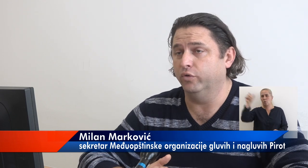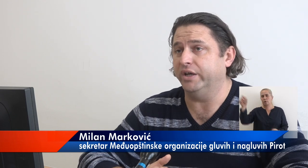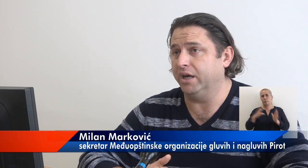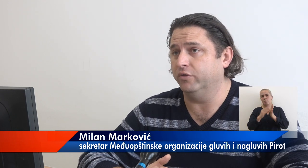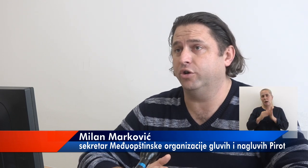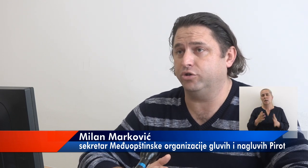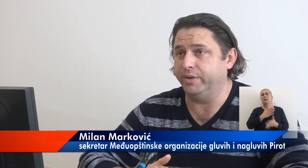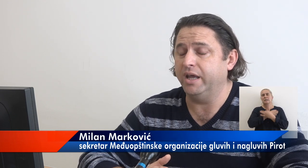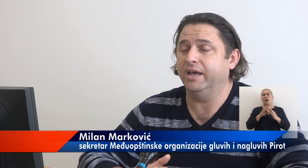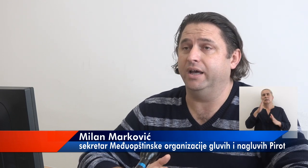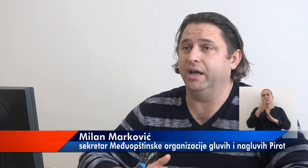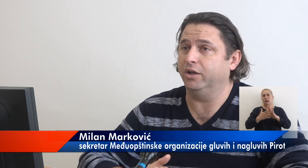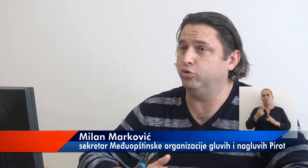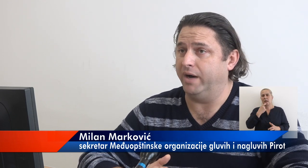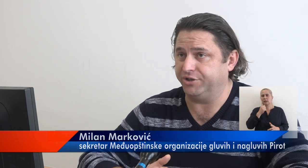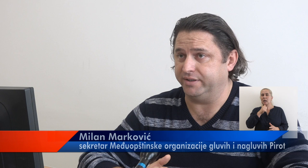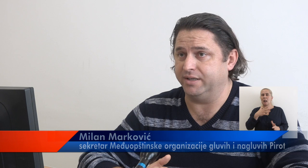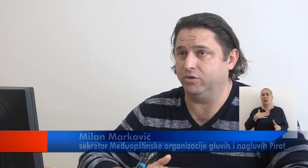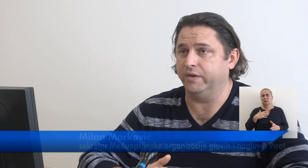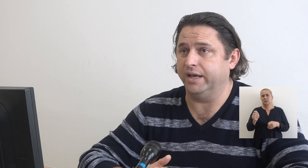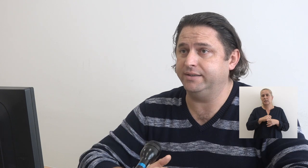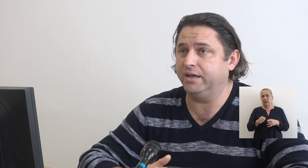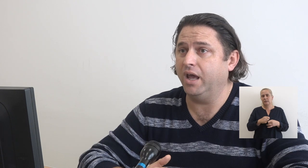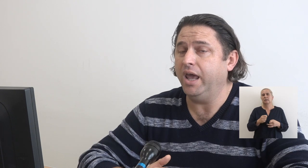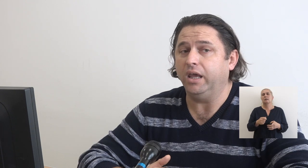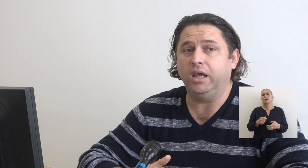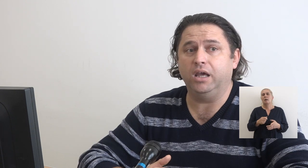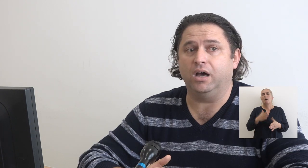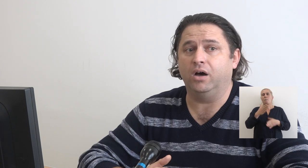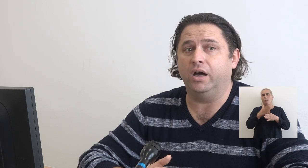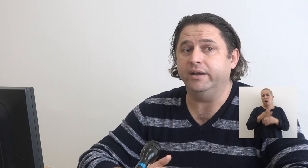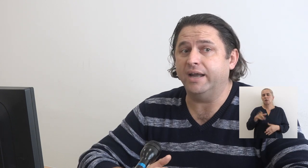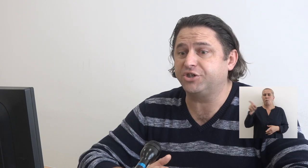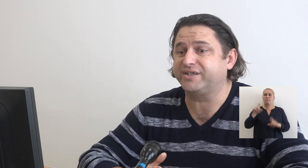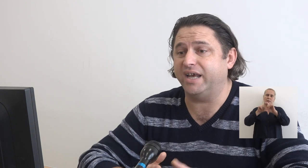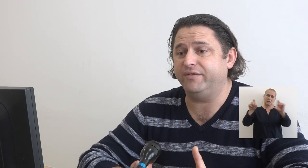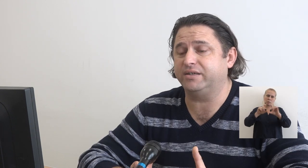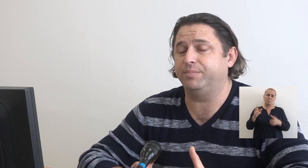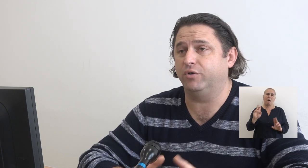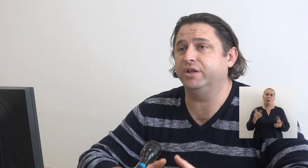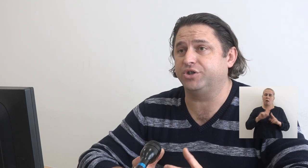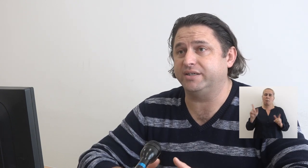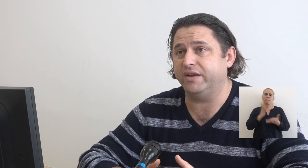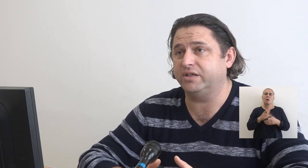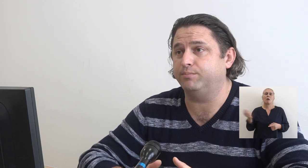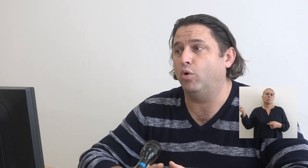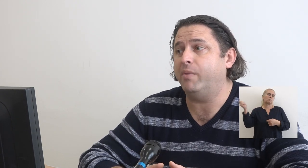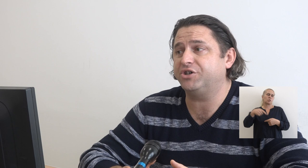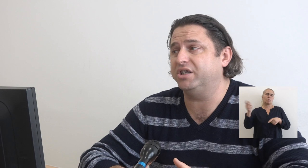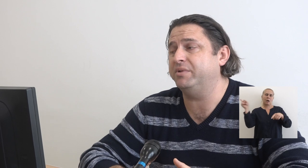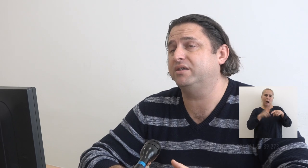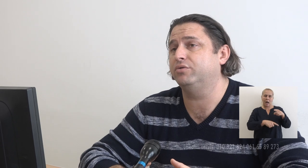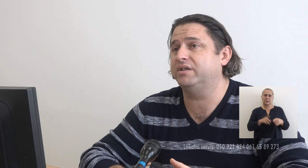gluvoj i naglovoj osobi tumača za znakovni jezik. I naš servis, prevodilački servis,